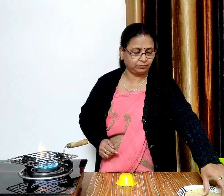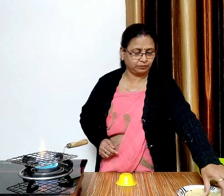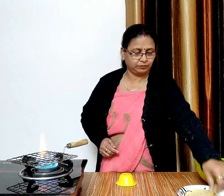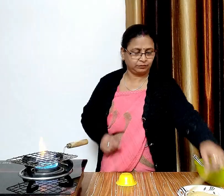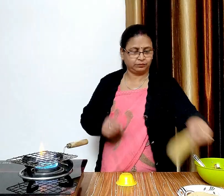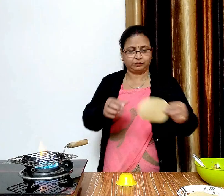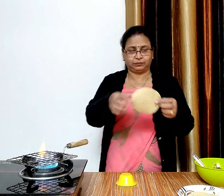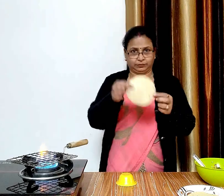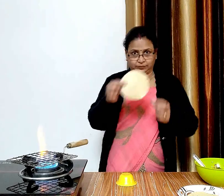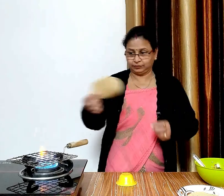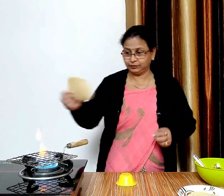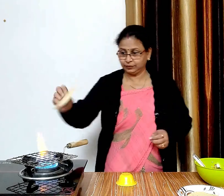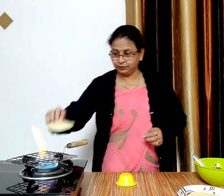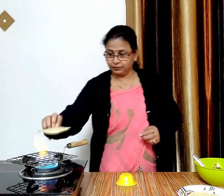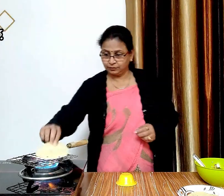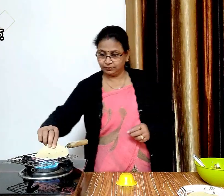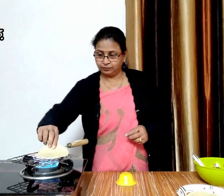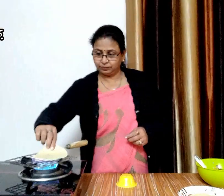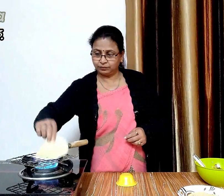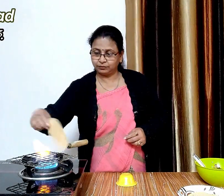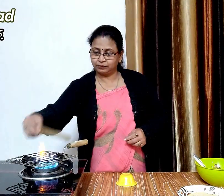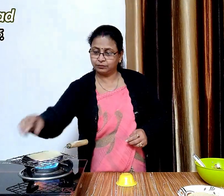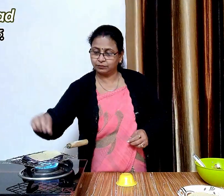अब एक पापड लेंगे और उसे गैस पर सेच लेंगे